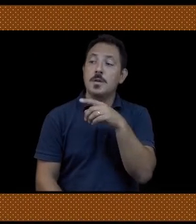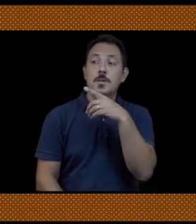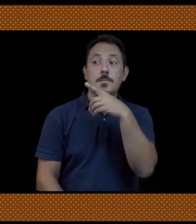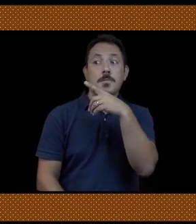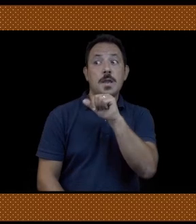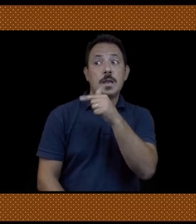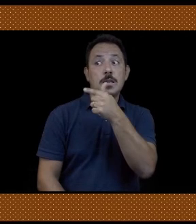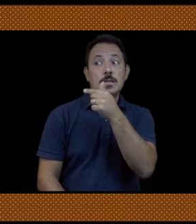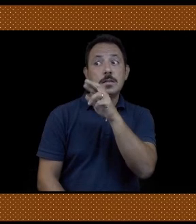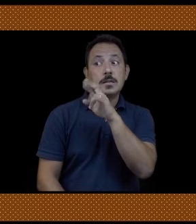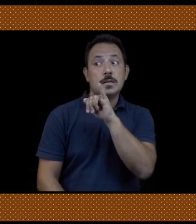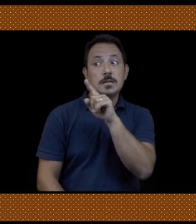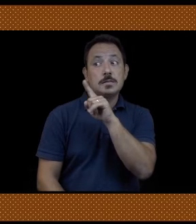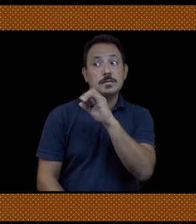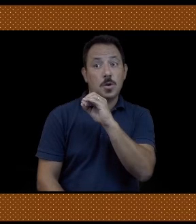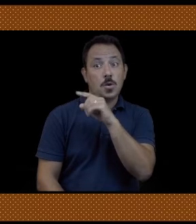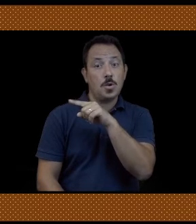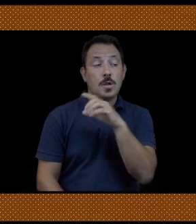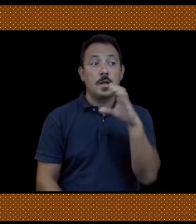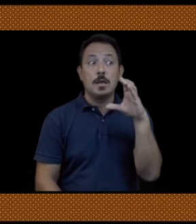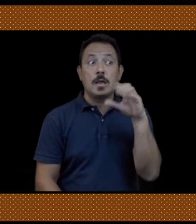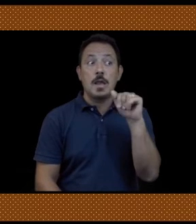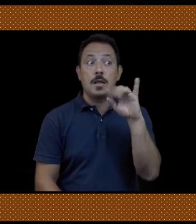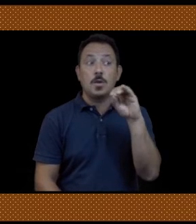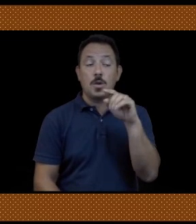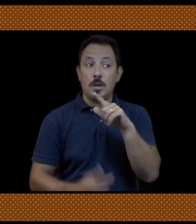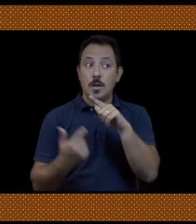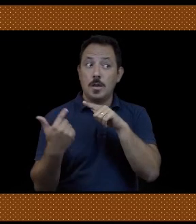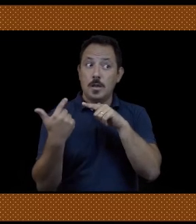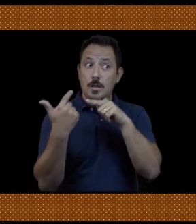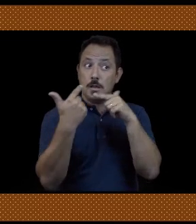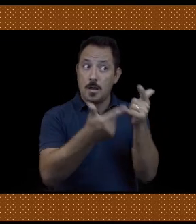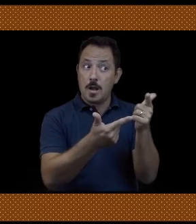Cosa pensi che Patrizio regalerà a Caio?